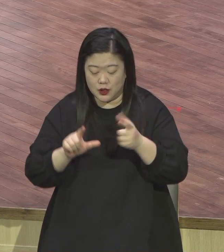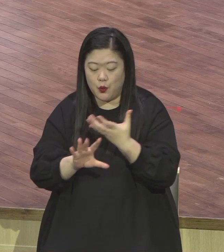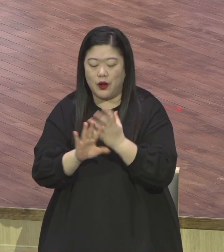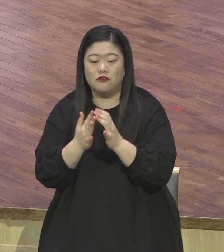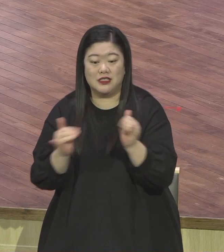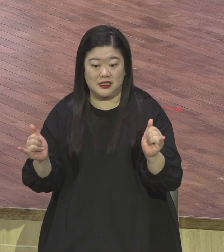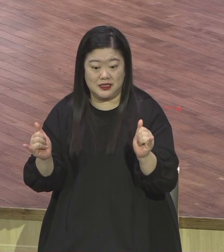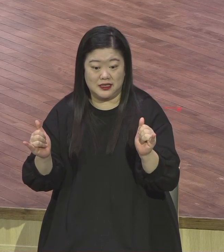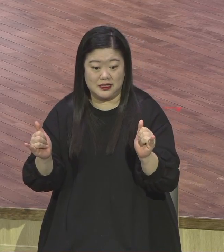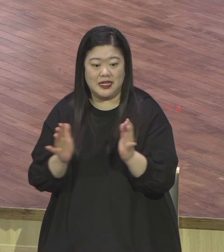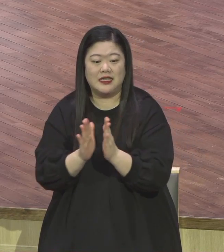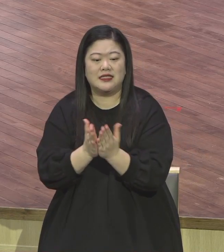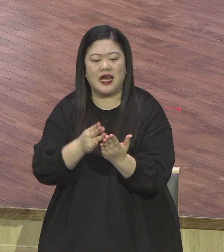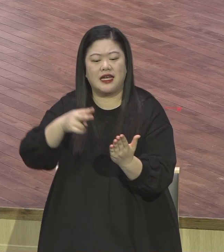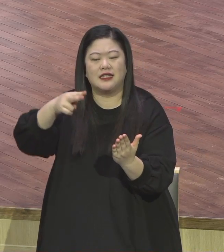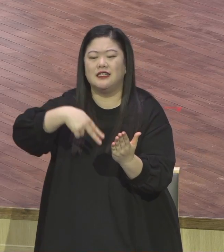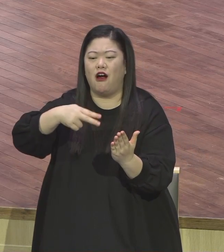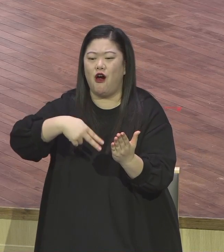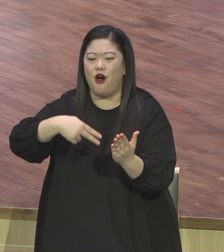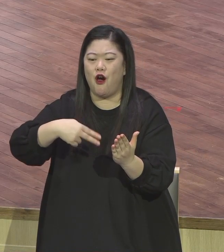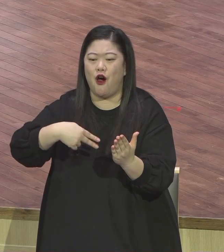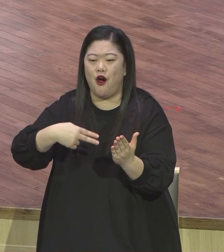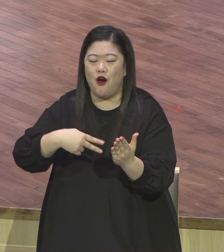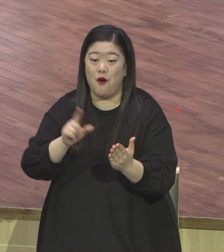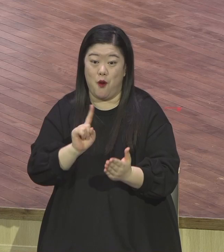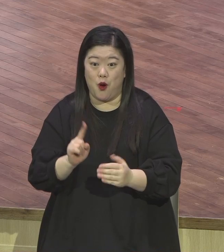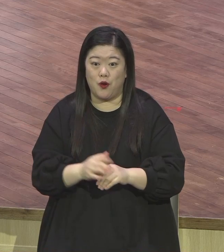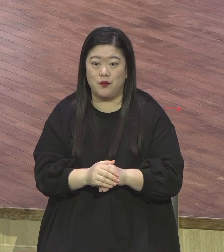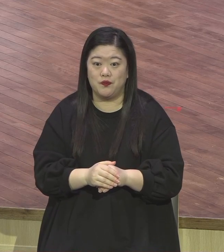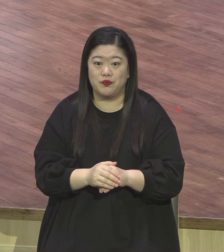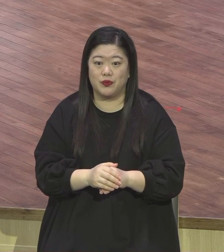뭐냐 더 파워 오픈 눈치라는 책이에요